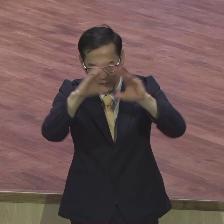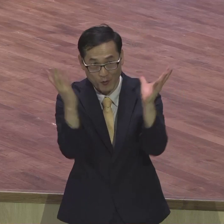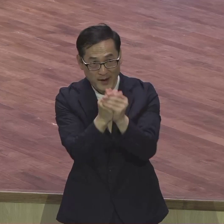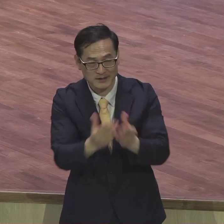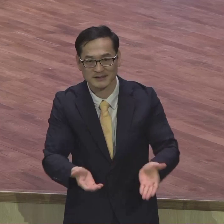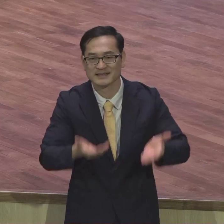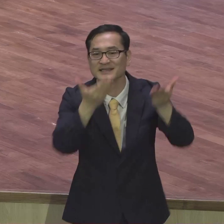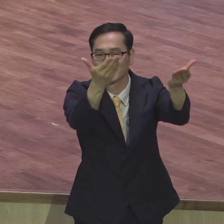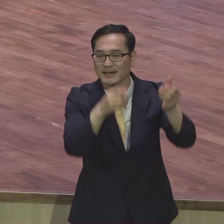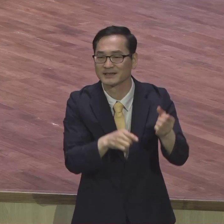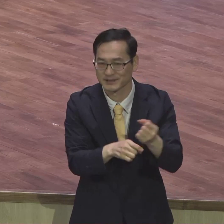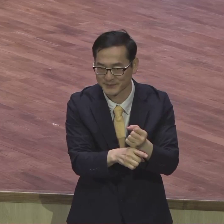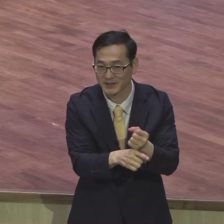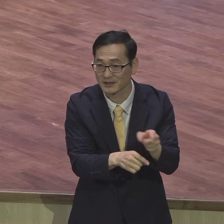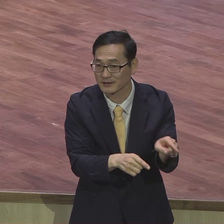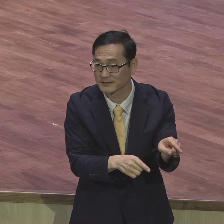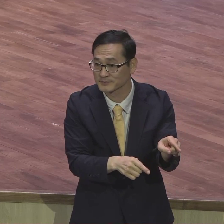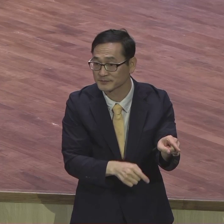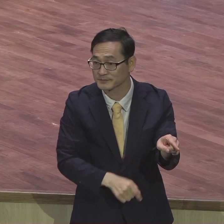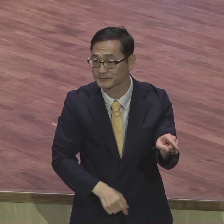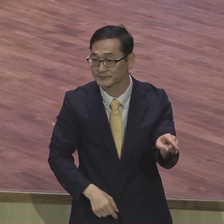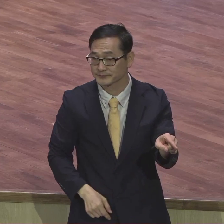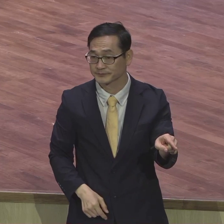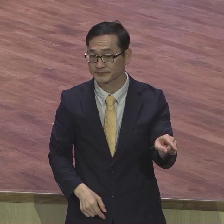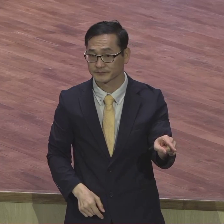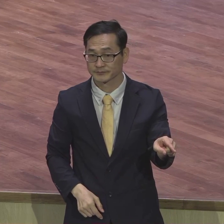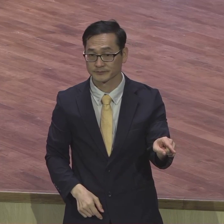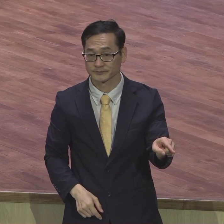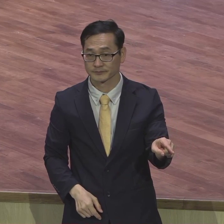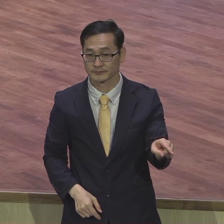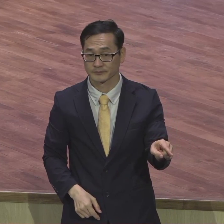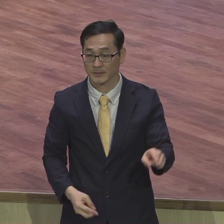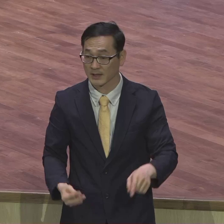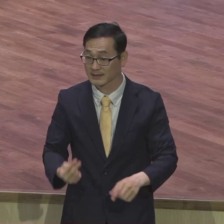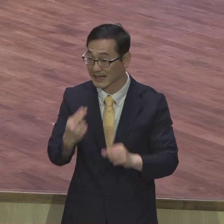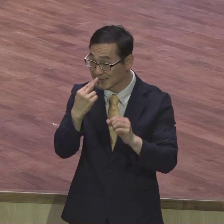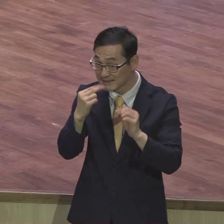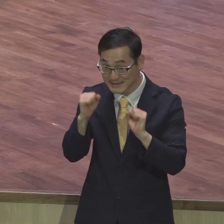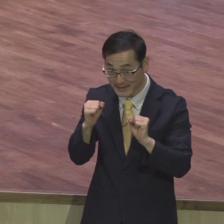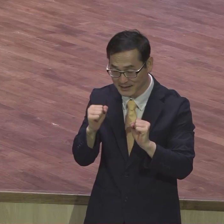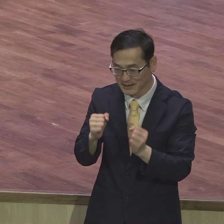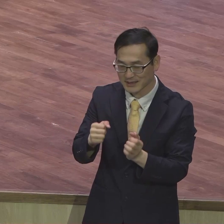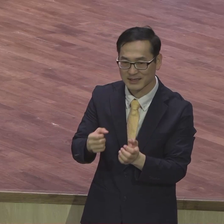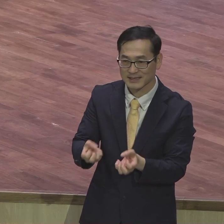라는 말이 담겨져 있는 거에요 산재물이라는 말이에요 내 모든 것을 주님의 것입니다